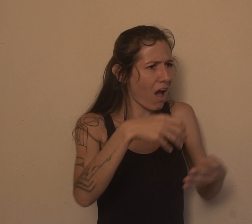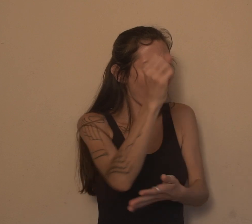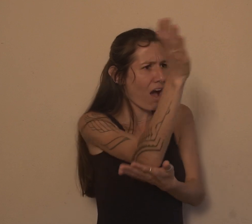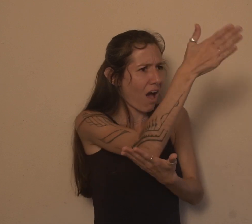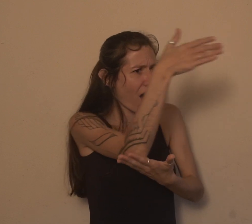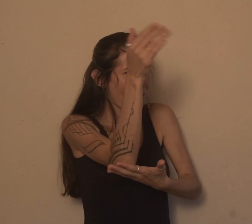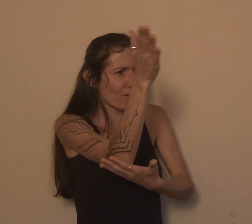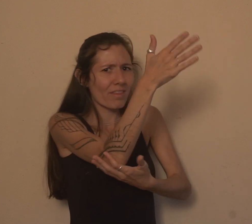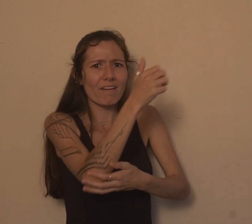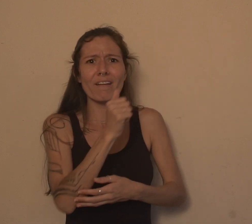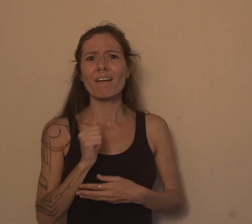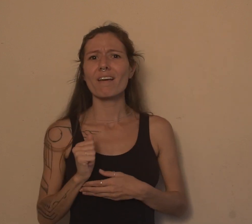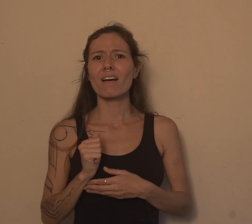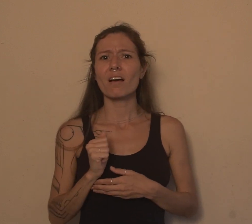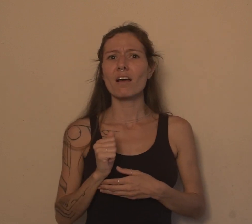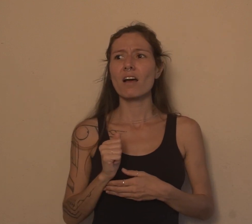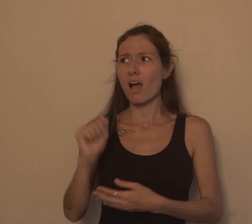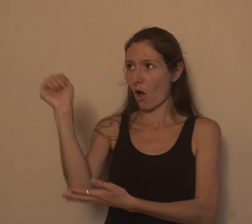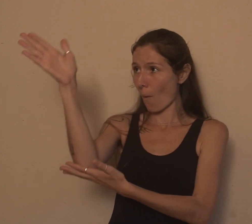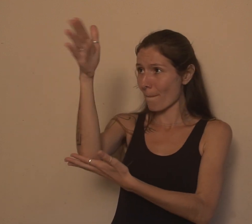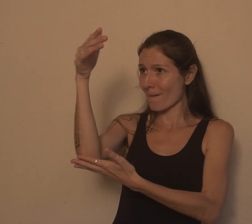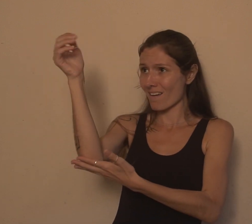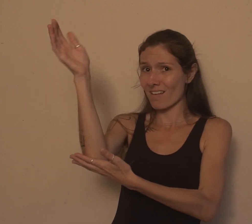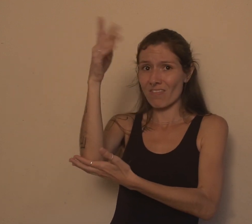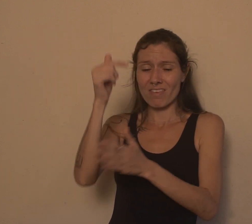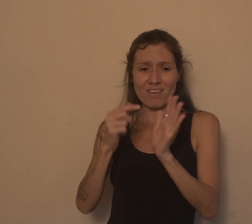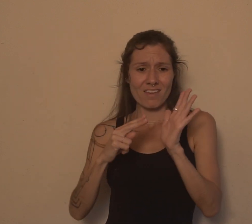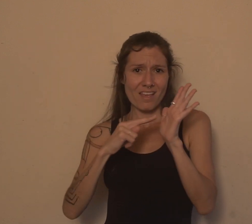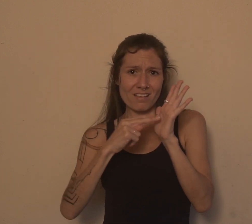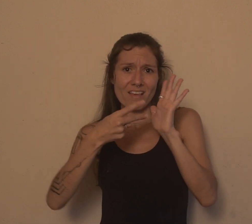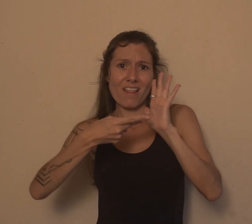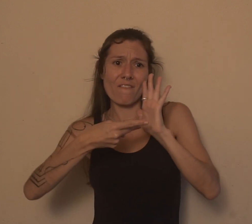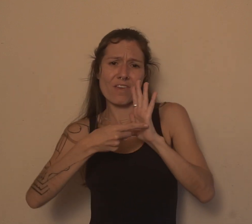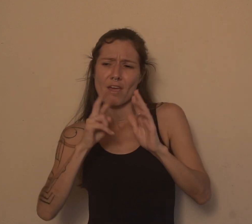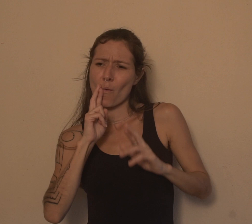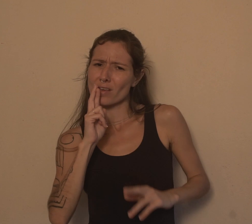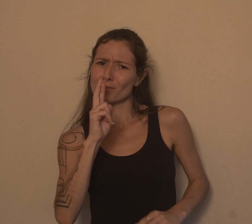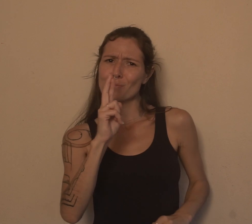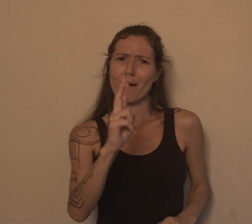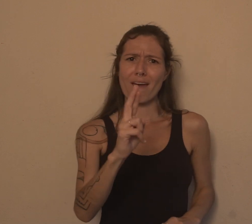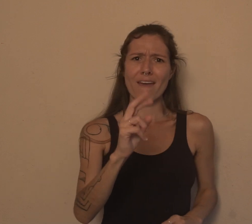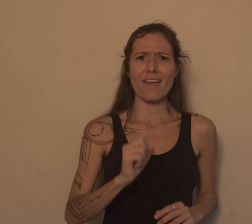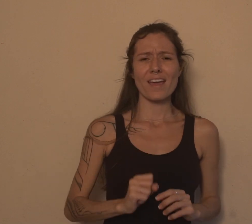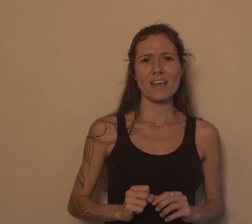Então, é uma coisa que você tem que ter respeito com ela mesmo. É como se fosse uma imagem que está lá na igreja. Então, ela tem um símbolo ali.